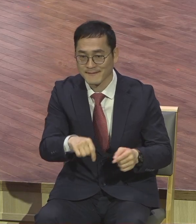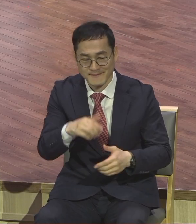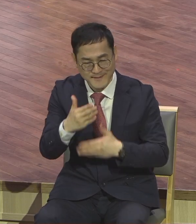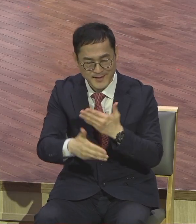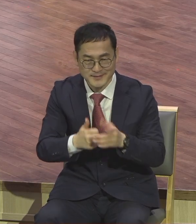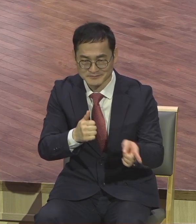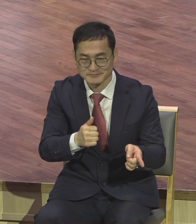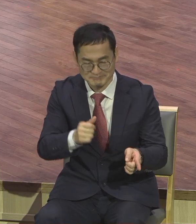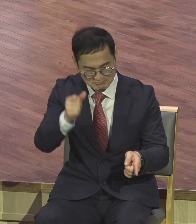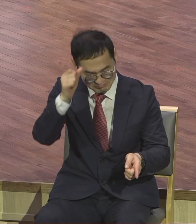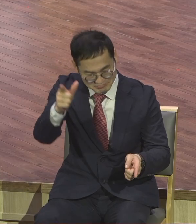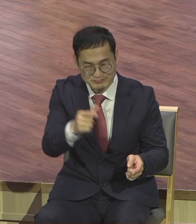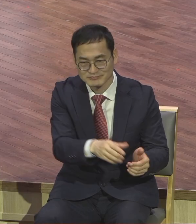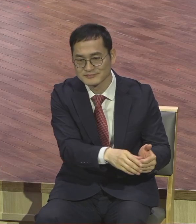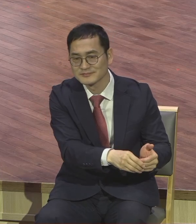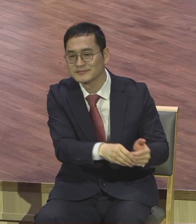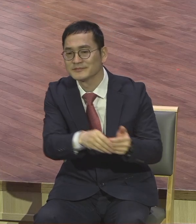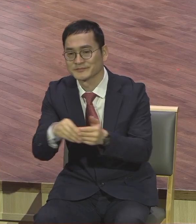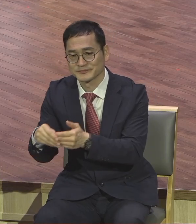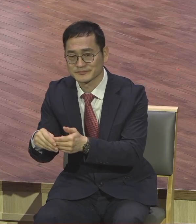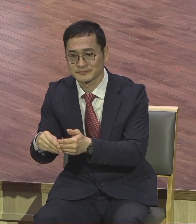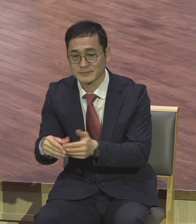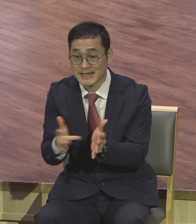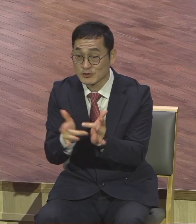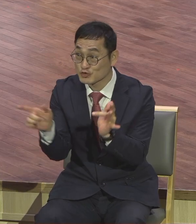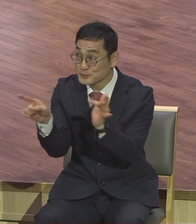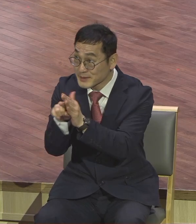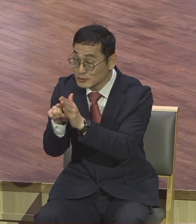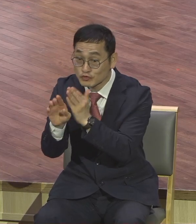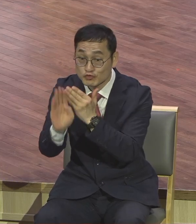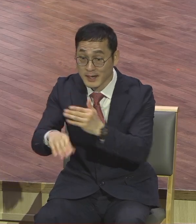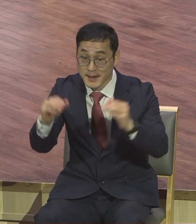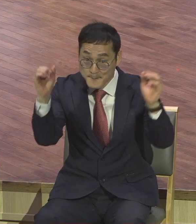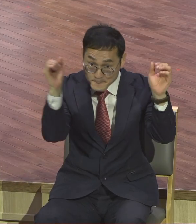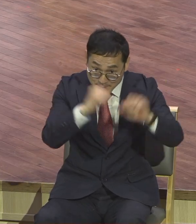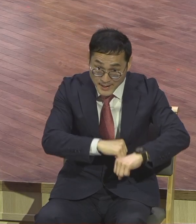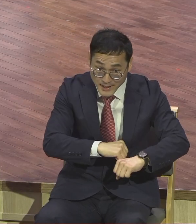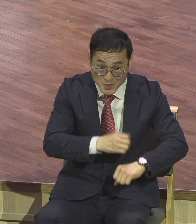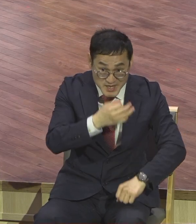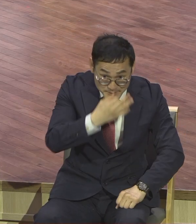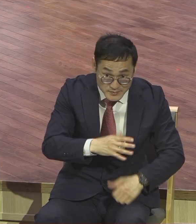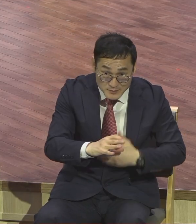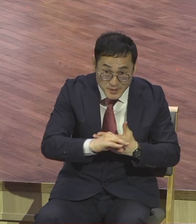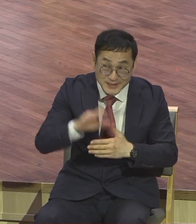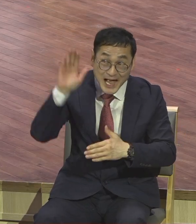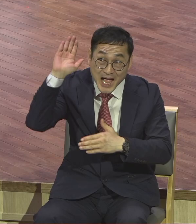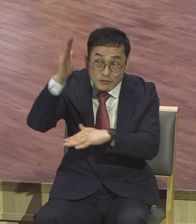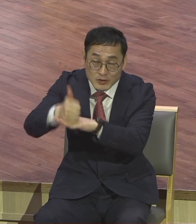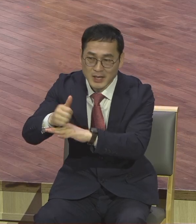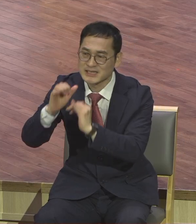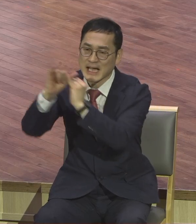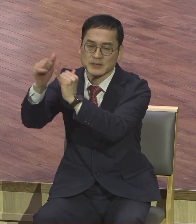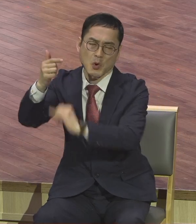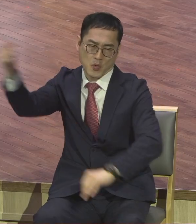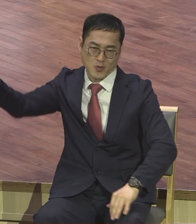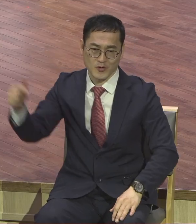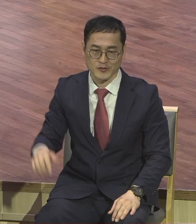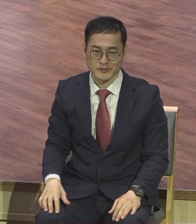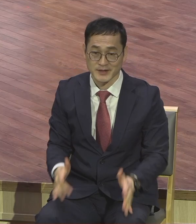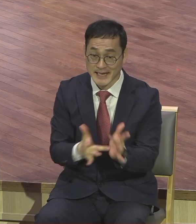예수 믿고 망 망했으면 하나님 더 큰 줄 믿으시 바랍니다. 예수 믿고 죽었으면 더 큰 성교